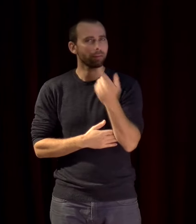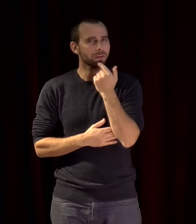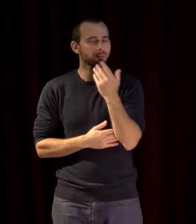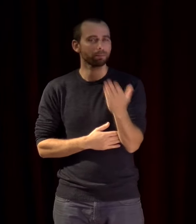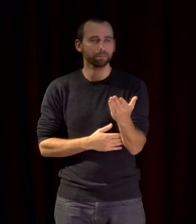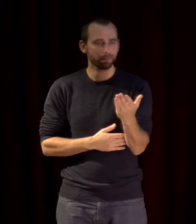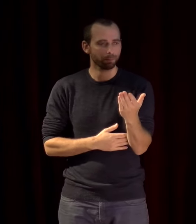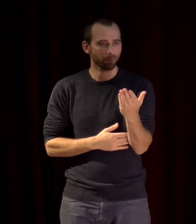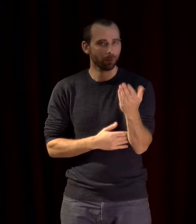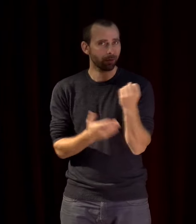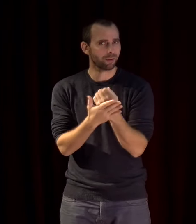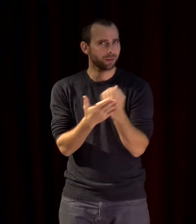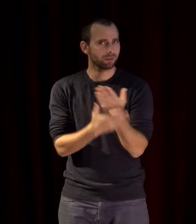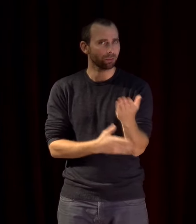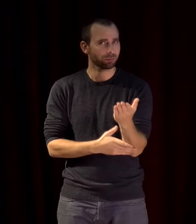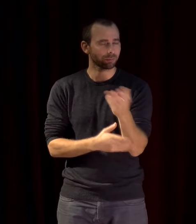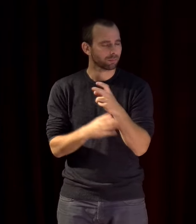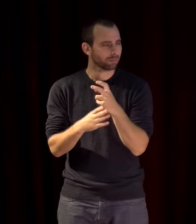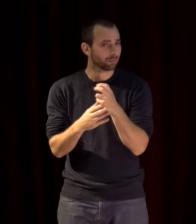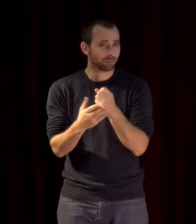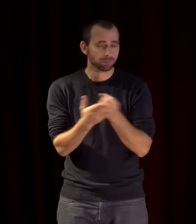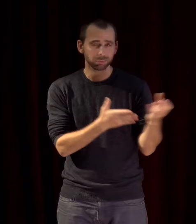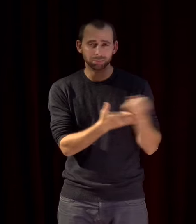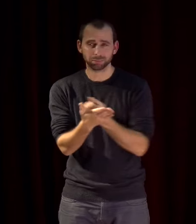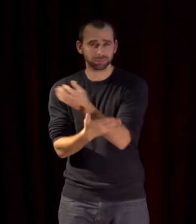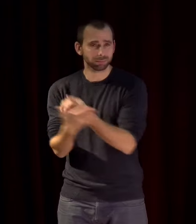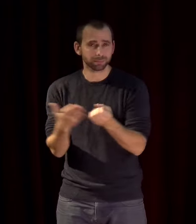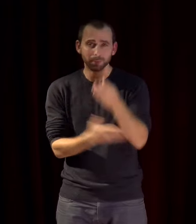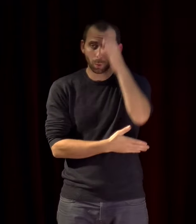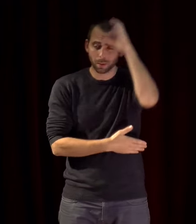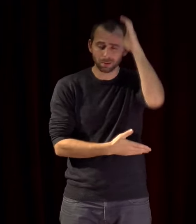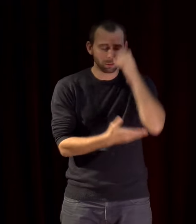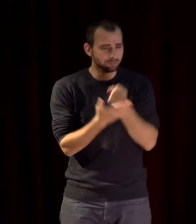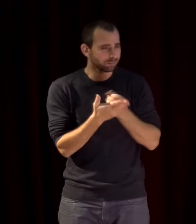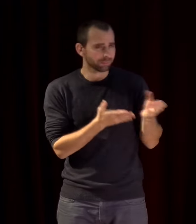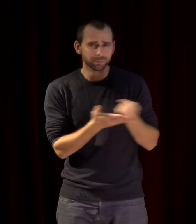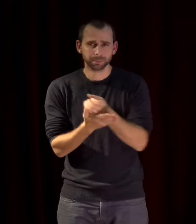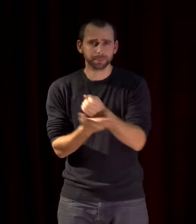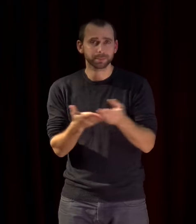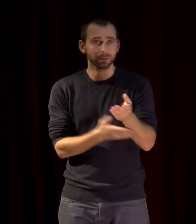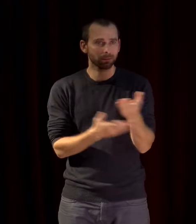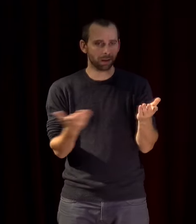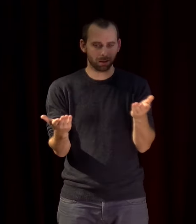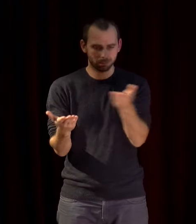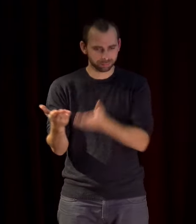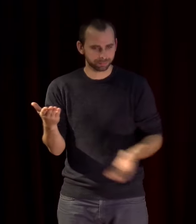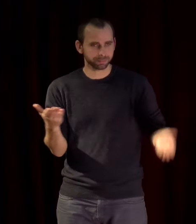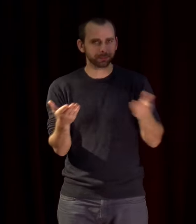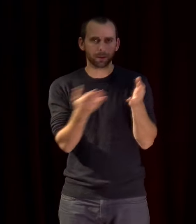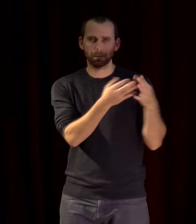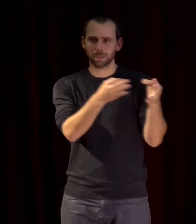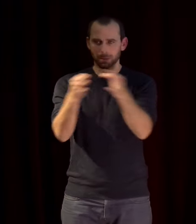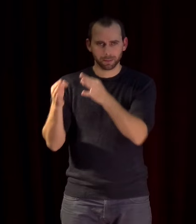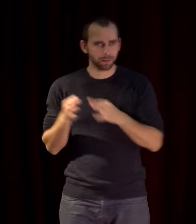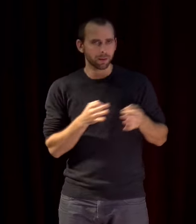inédite de l'information et de la connaissance partage des indignations d'un pays à l'autre